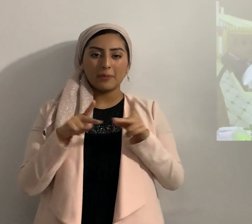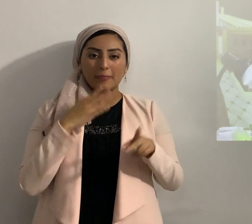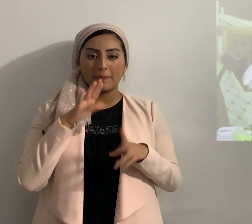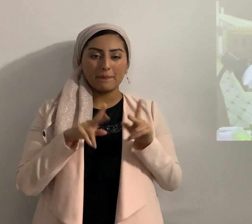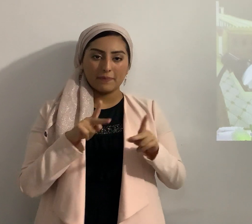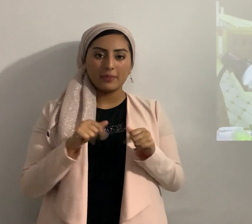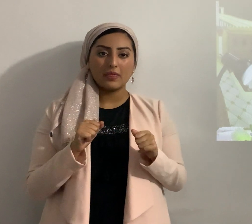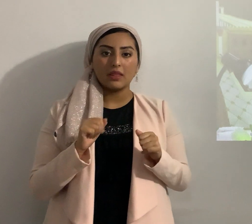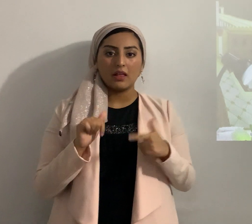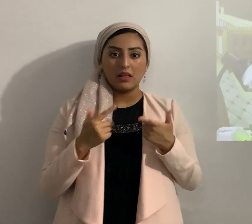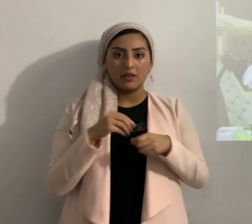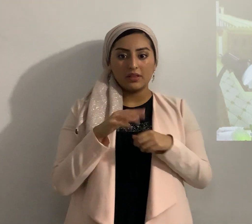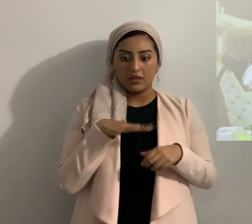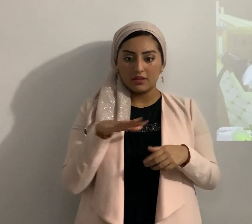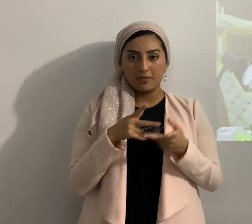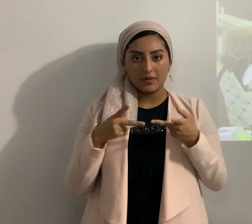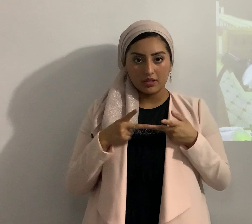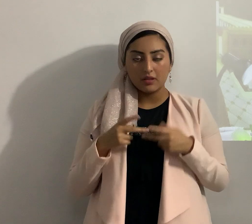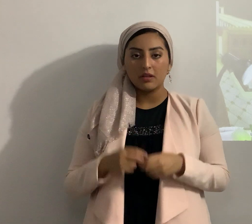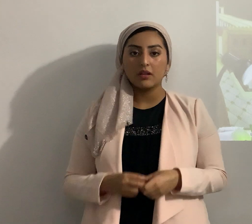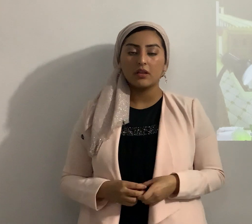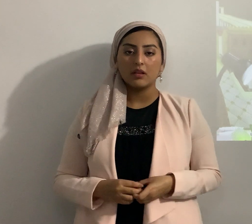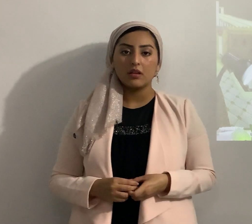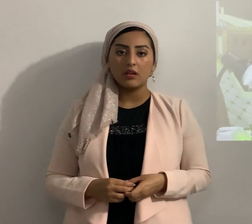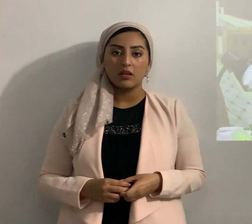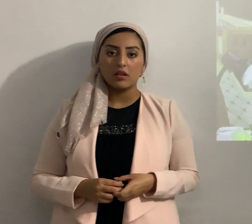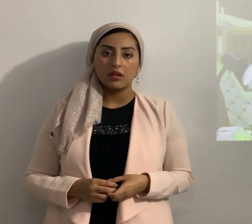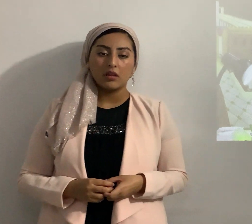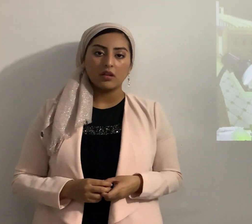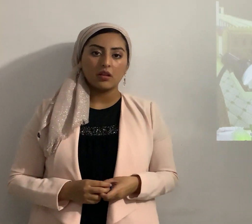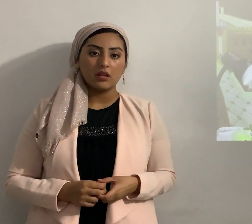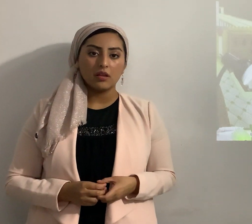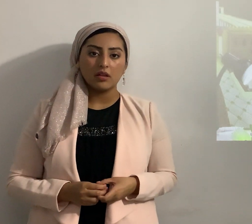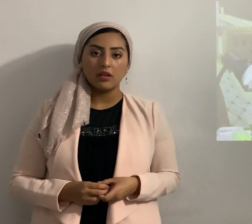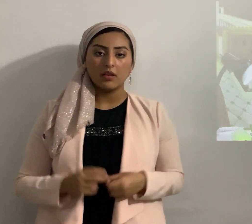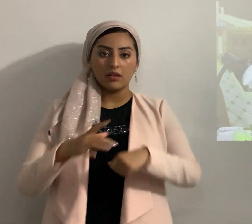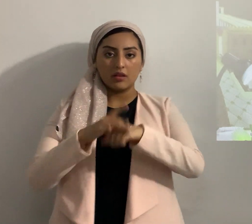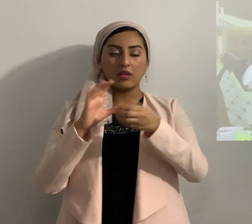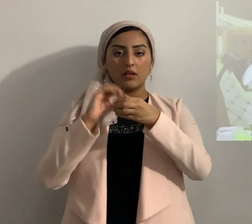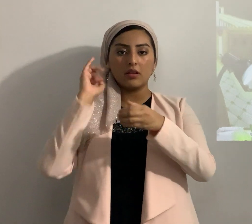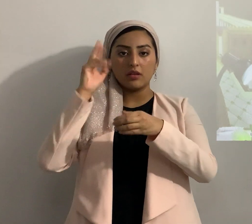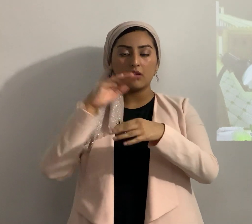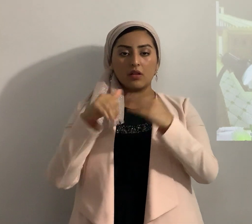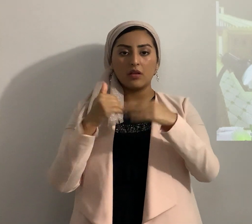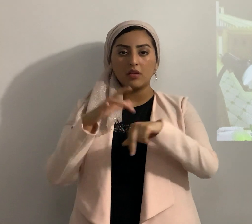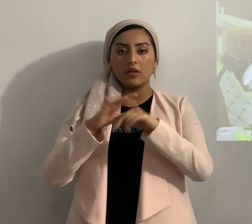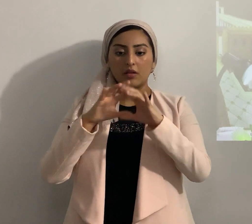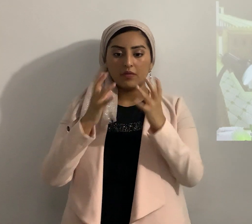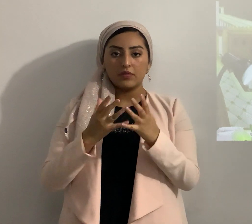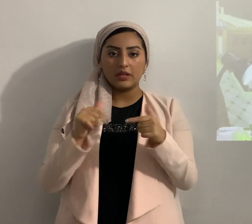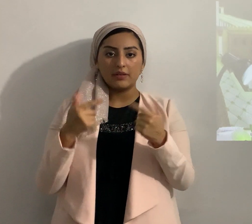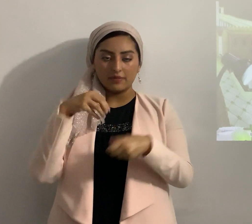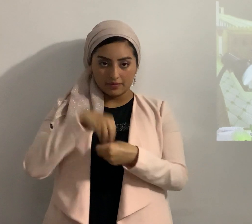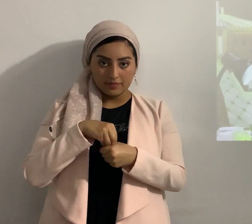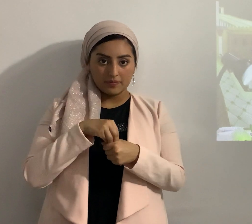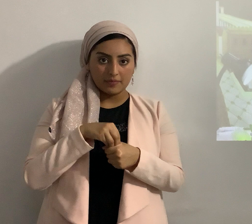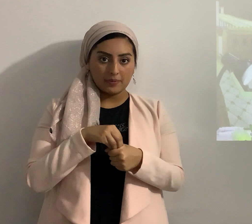que habitaba ahí la tierra es de Yahweh y su plenitud y los que no en la habita entonces el eterno dijo